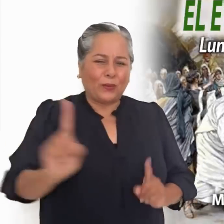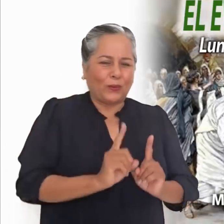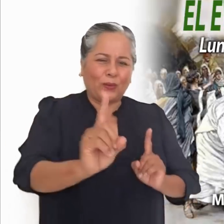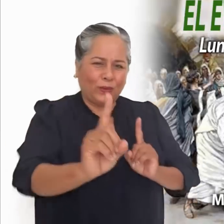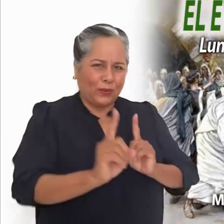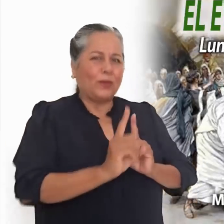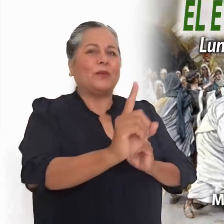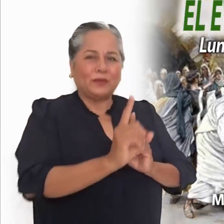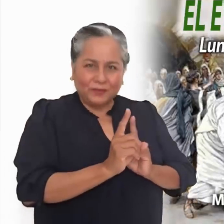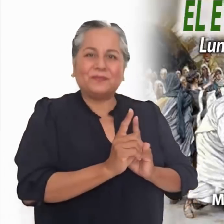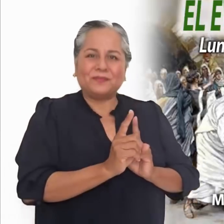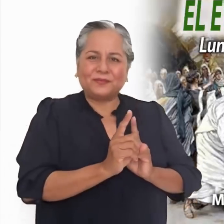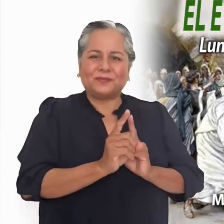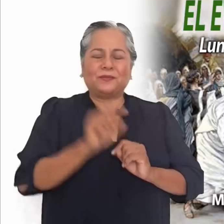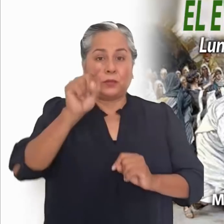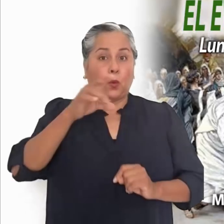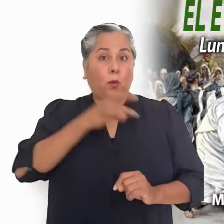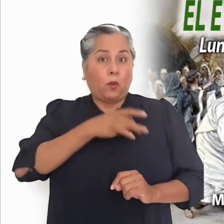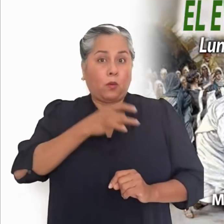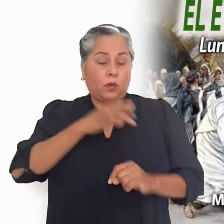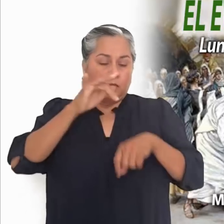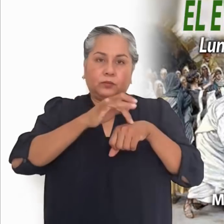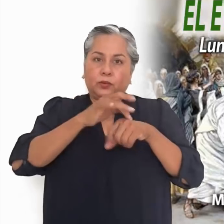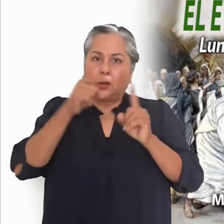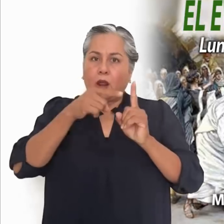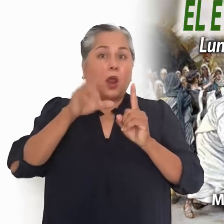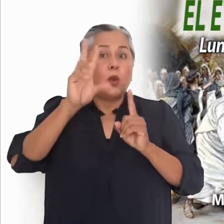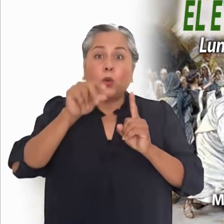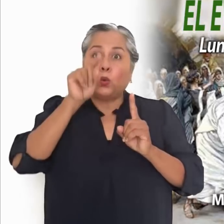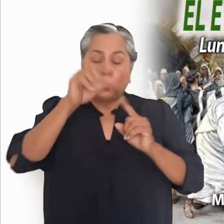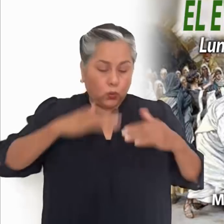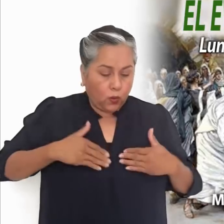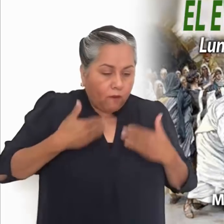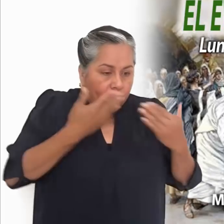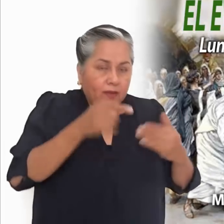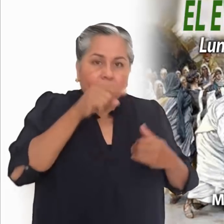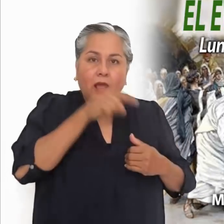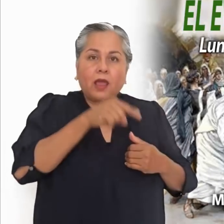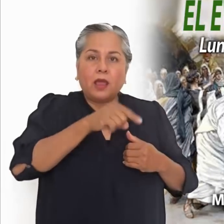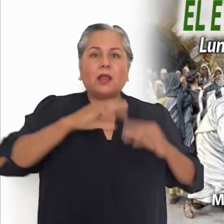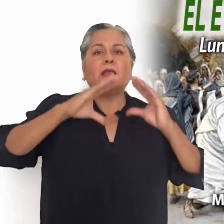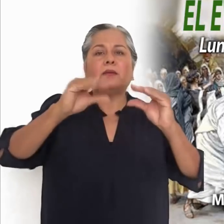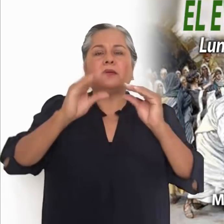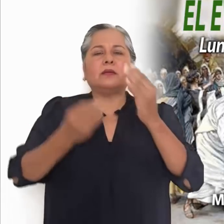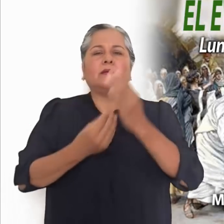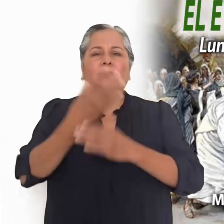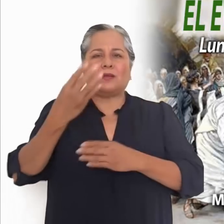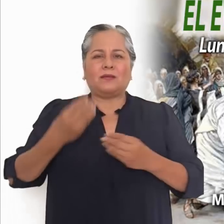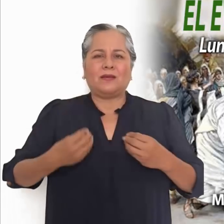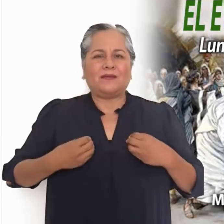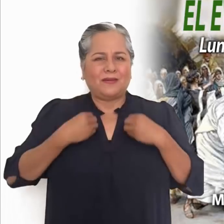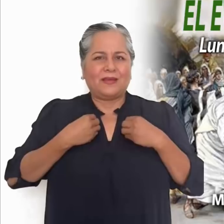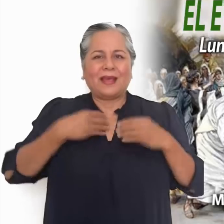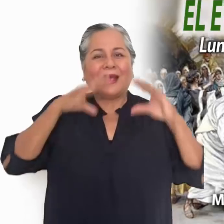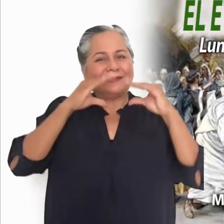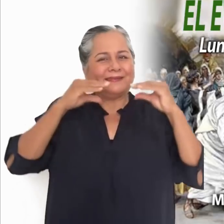sentido de una caricia, de una sonrisa, y de un encuentro. Pero seamos coherentes con